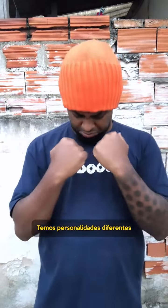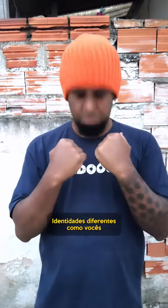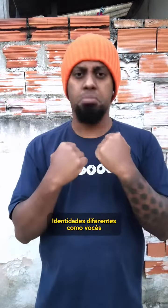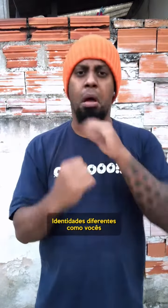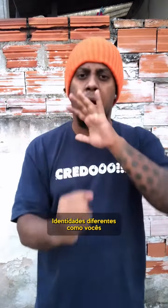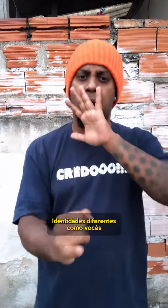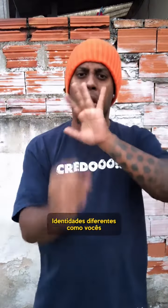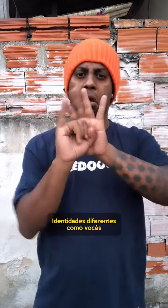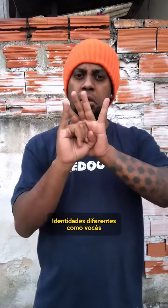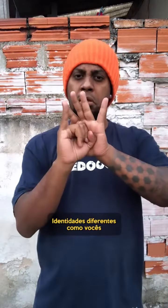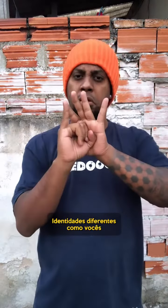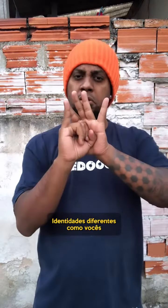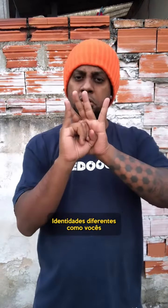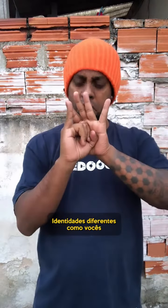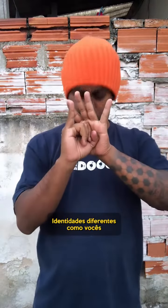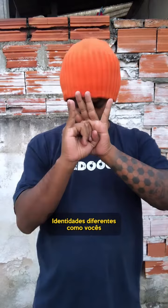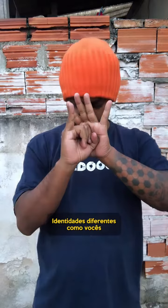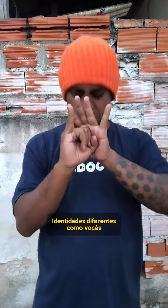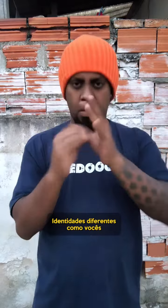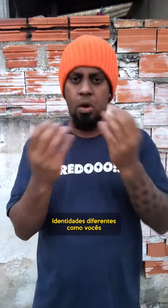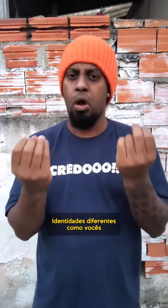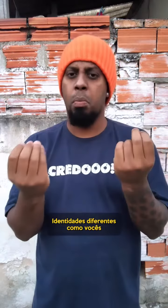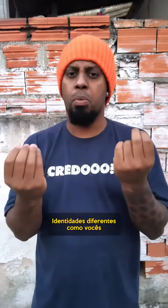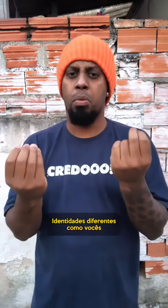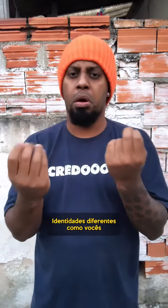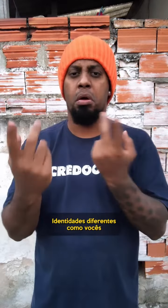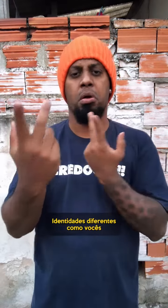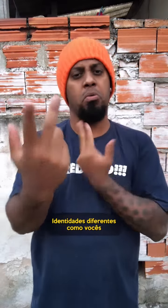identidades diferentes, como vocês.